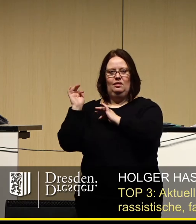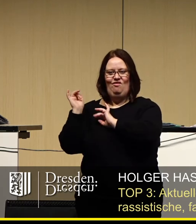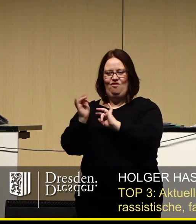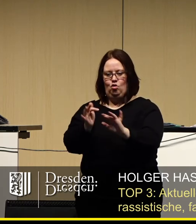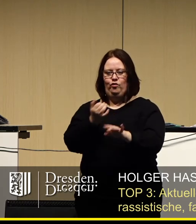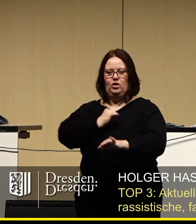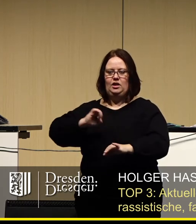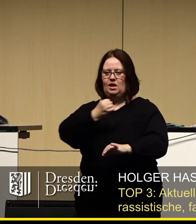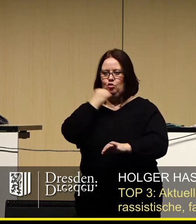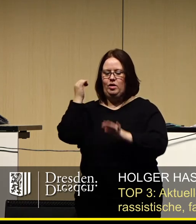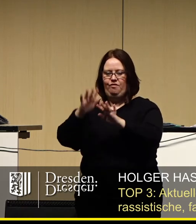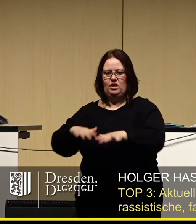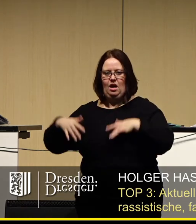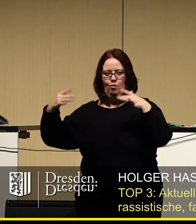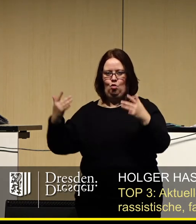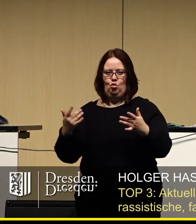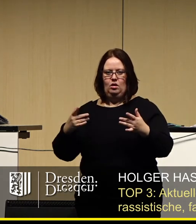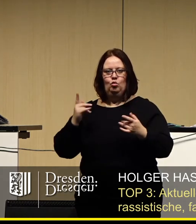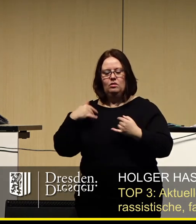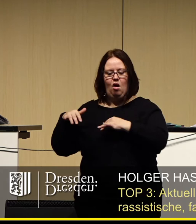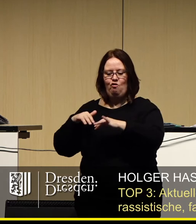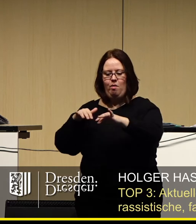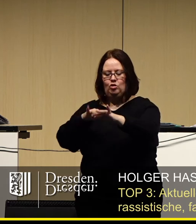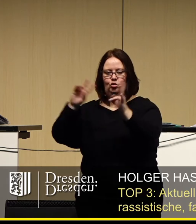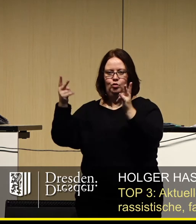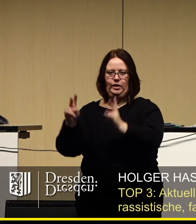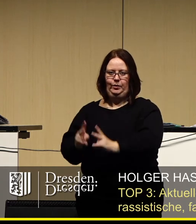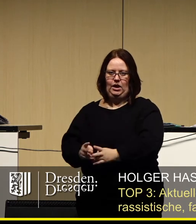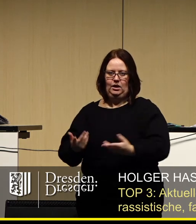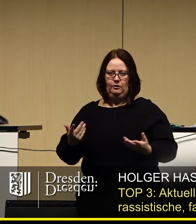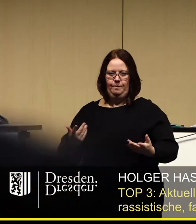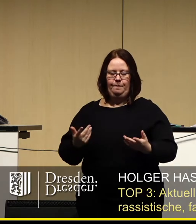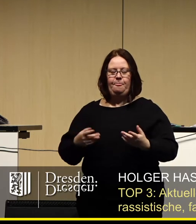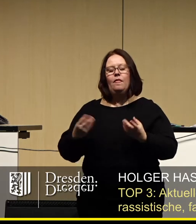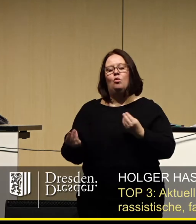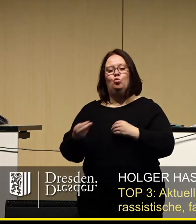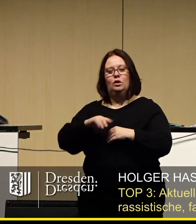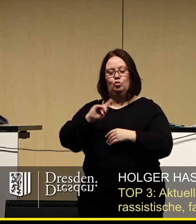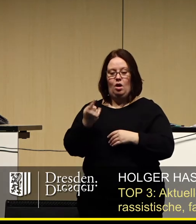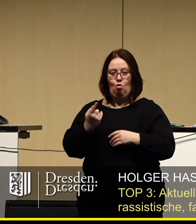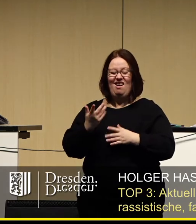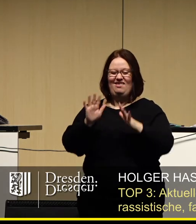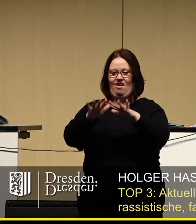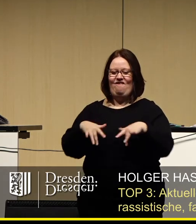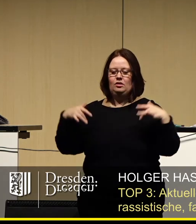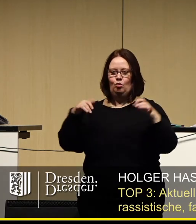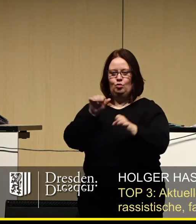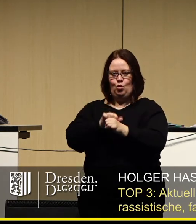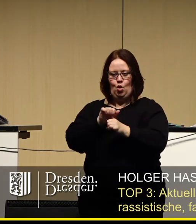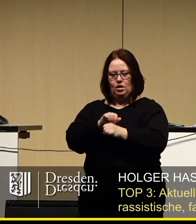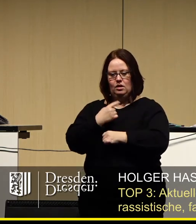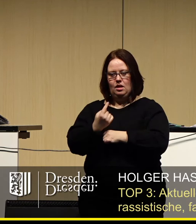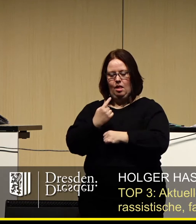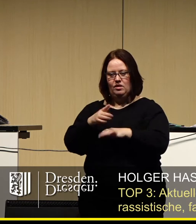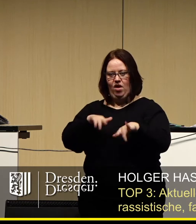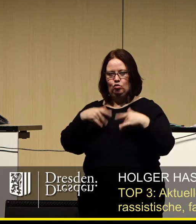rechtsextremer Versammlungen und Aufmärsche zu minimieren. Und weiter eine Versammlungsbehörde, die